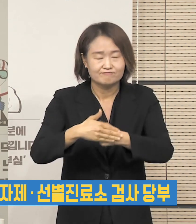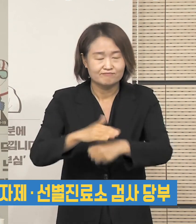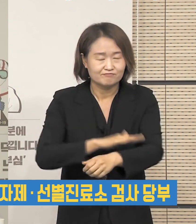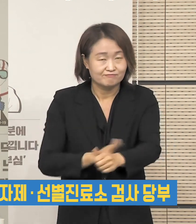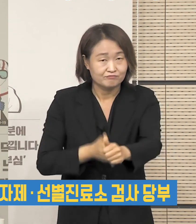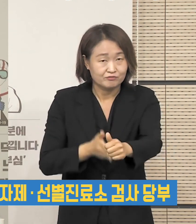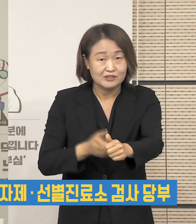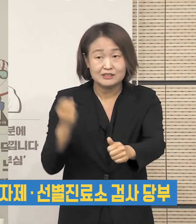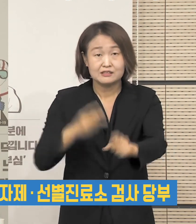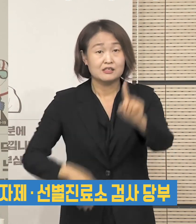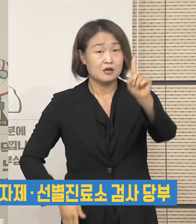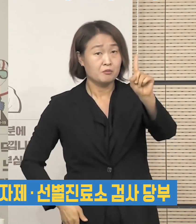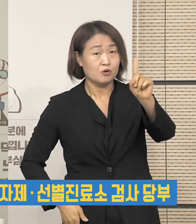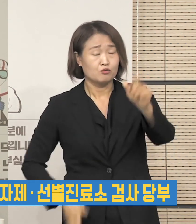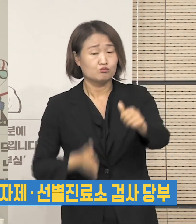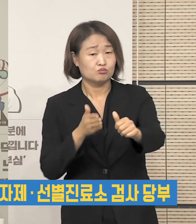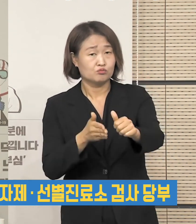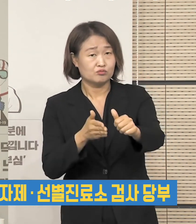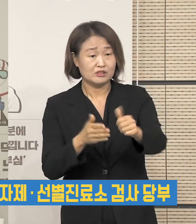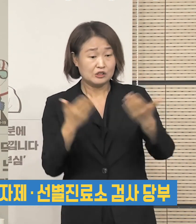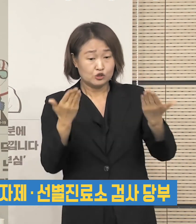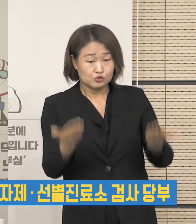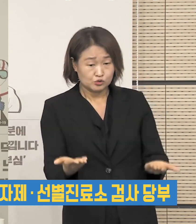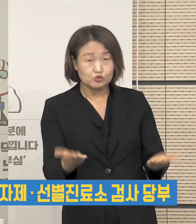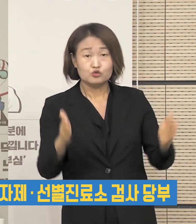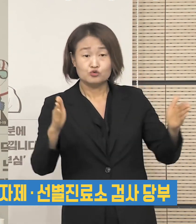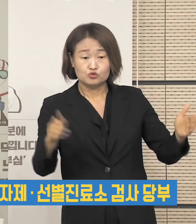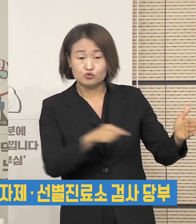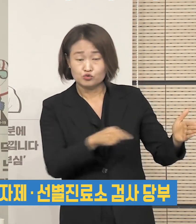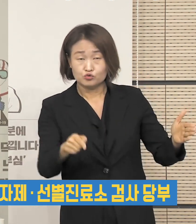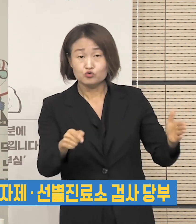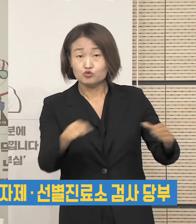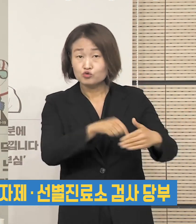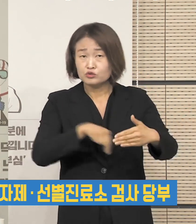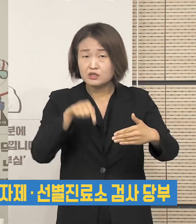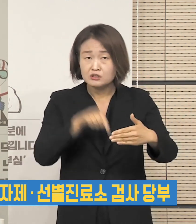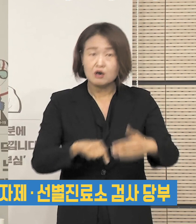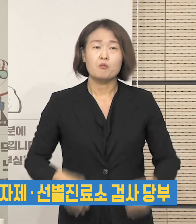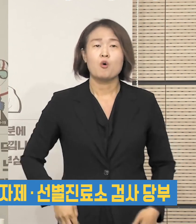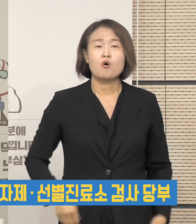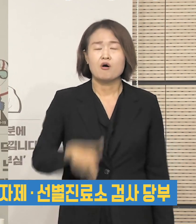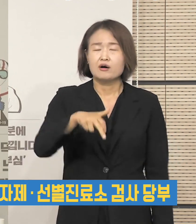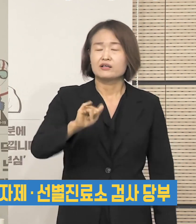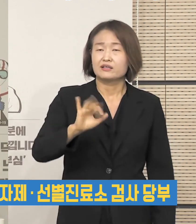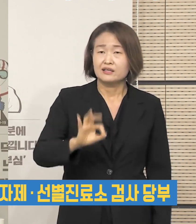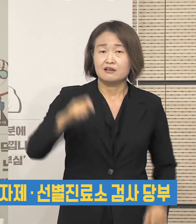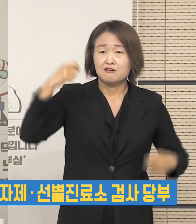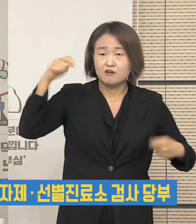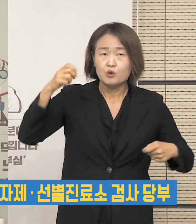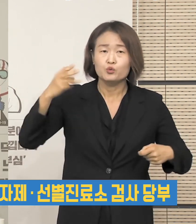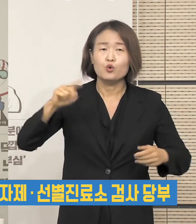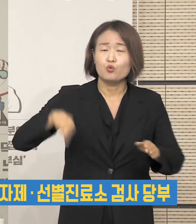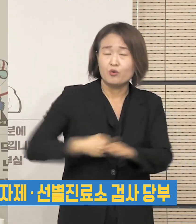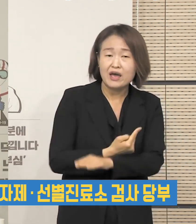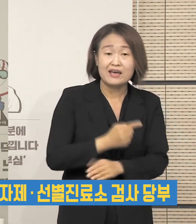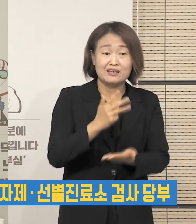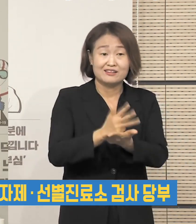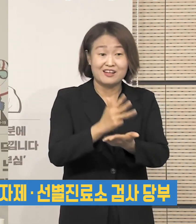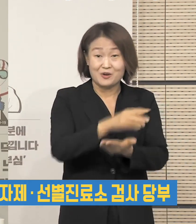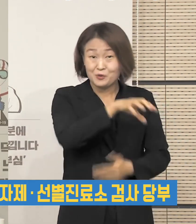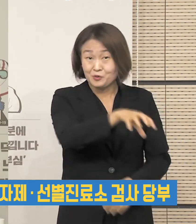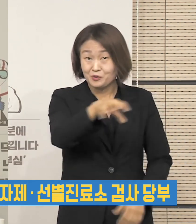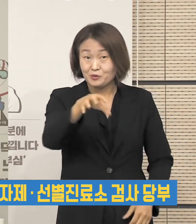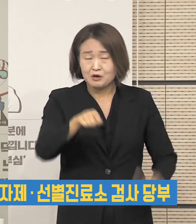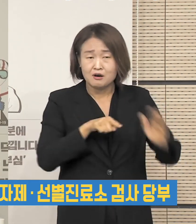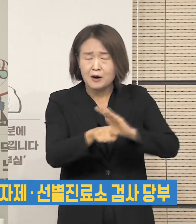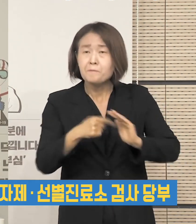다시 한번 당부드리지만 연휴 기간 중에 킹클럽이나 트렁크클럽 퀸 등 이태원 클럽을 다녀오신